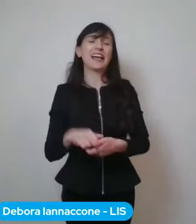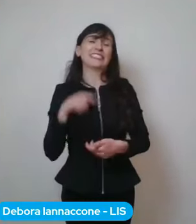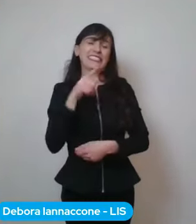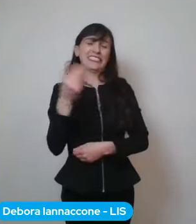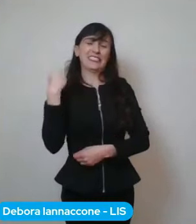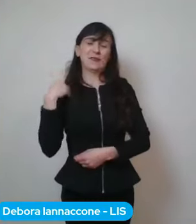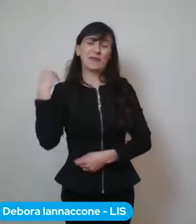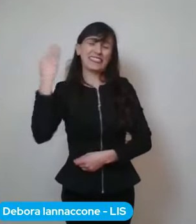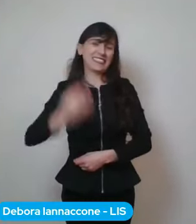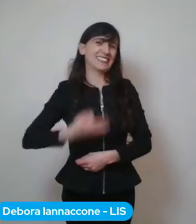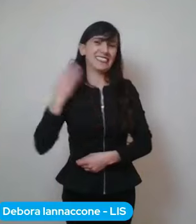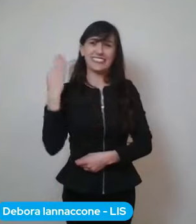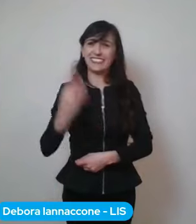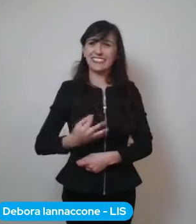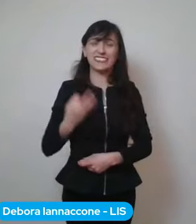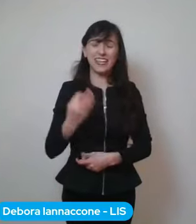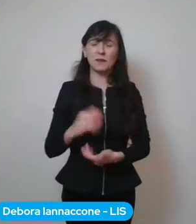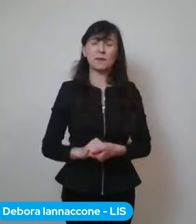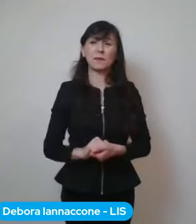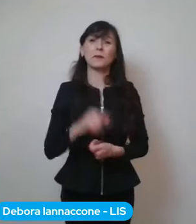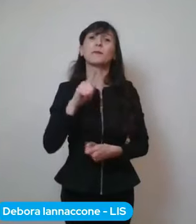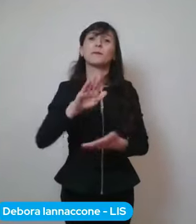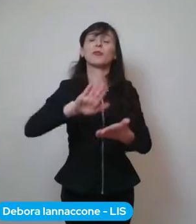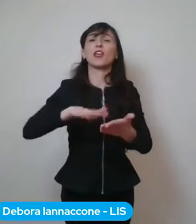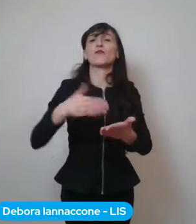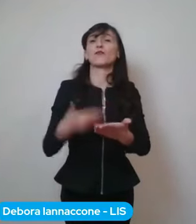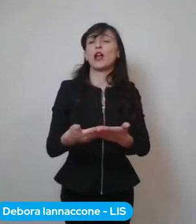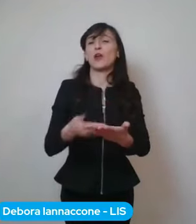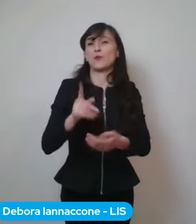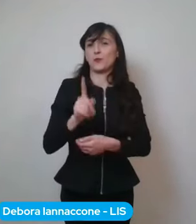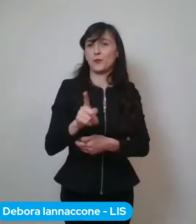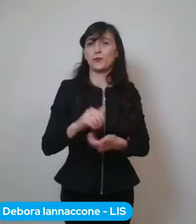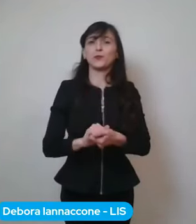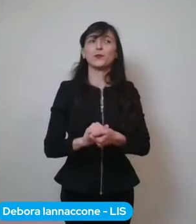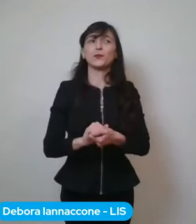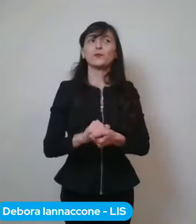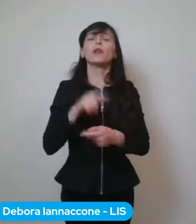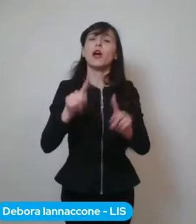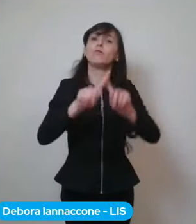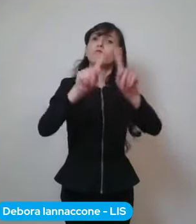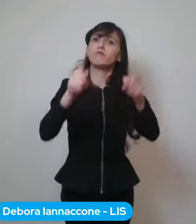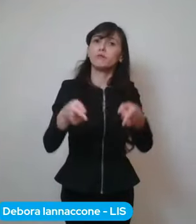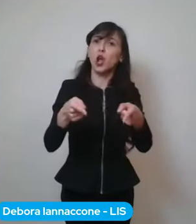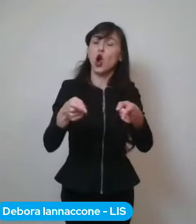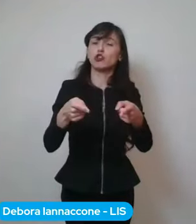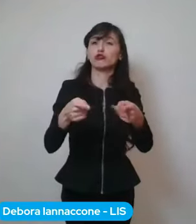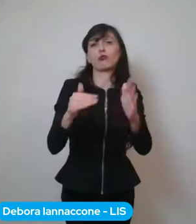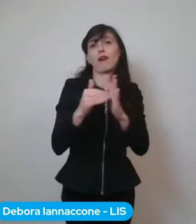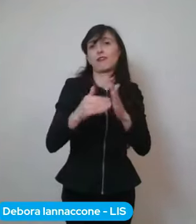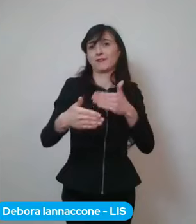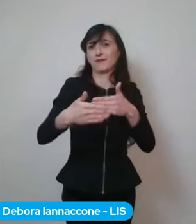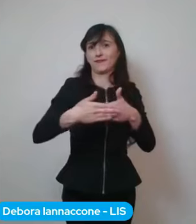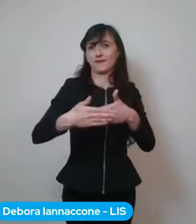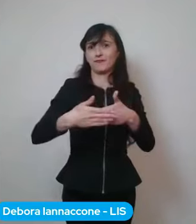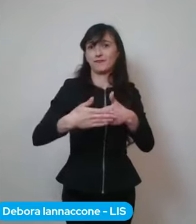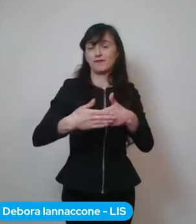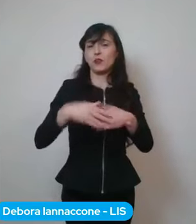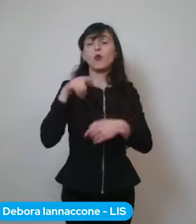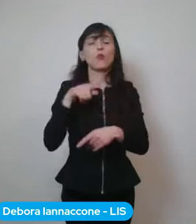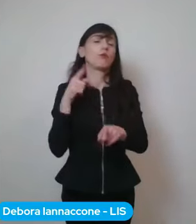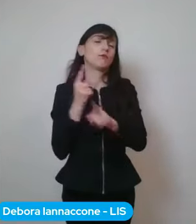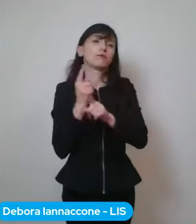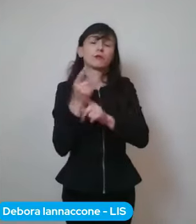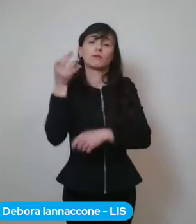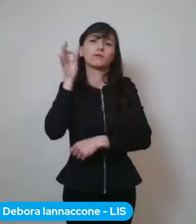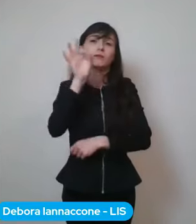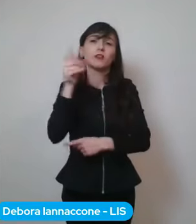eh del ehm negozio di prossimità eh qui dobbiamo entrare nell'ordine di cercare di limitare al massimo gli spostamenti è chiaro che